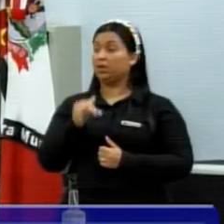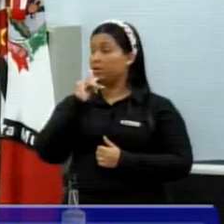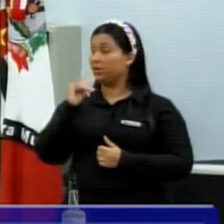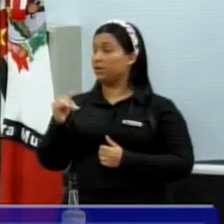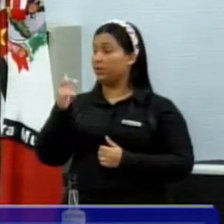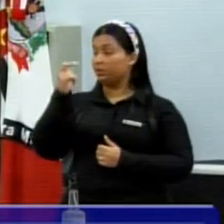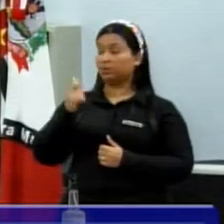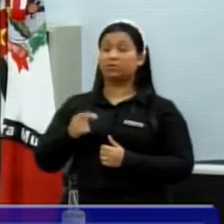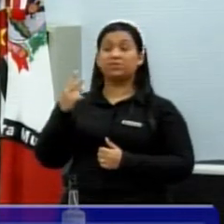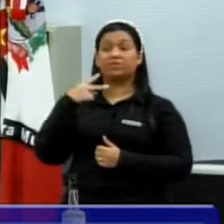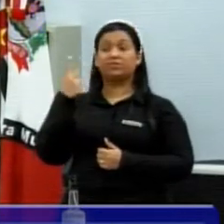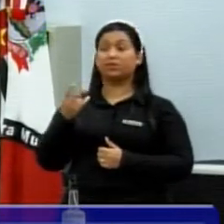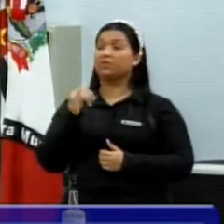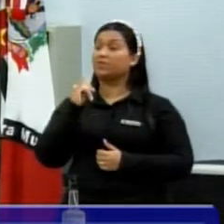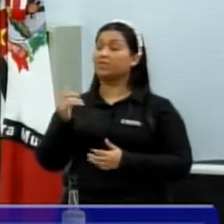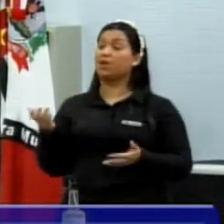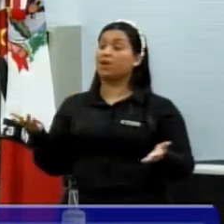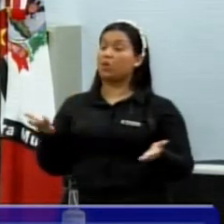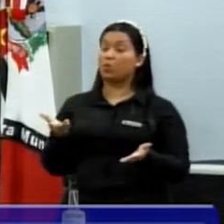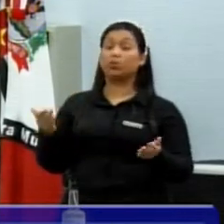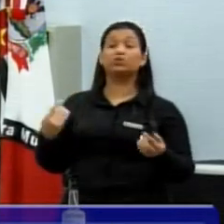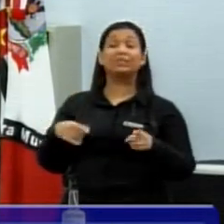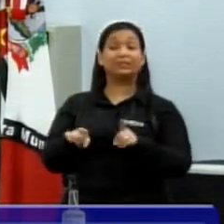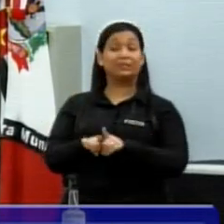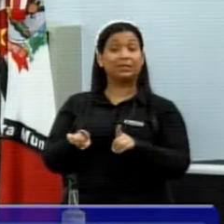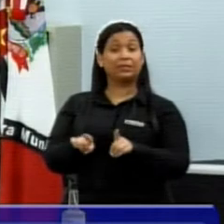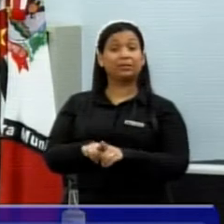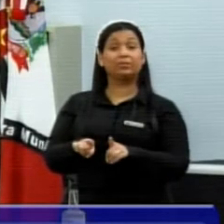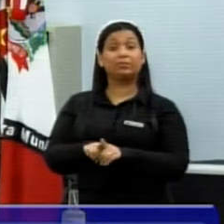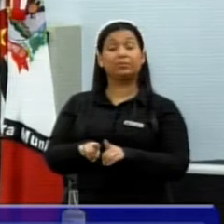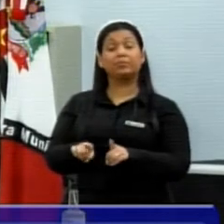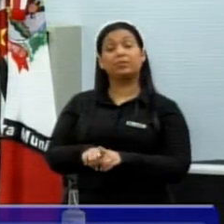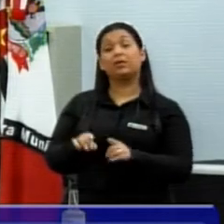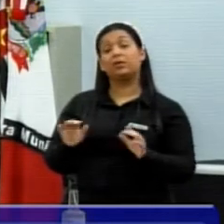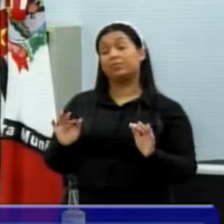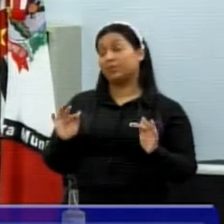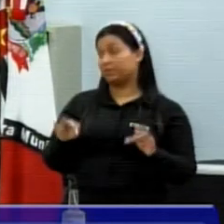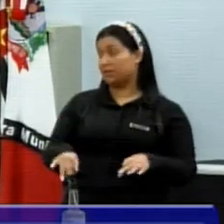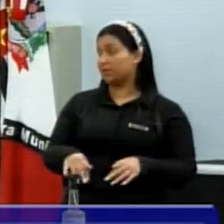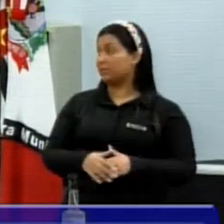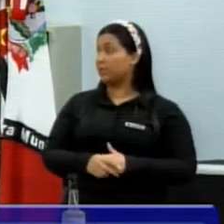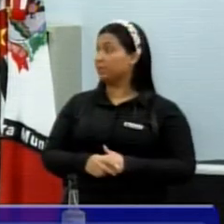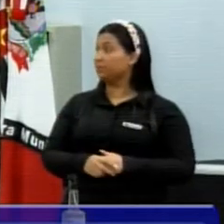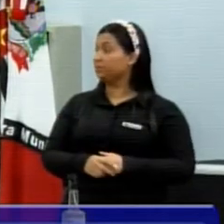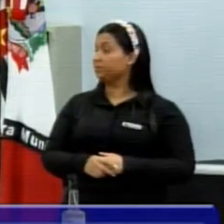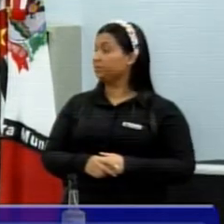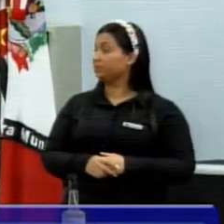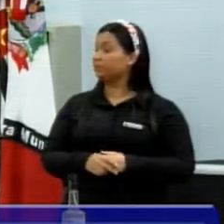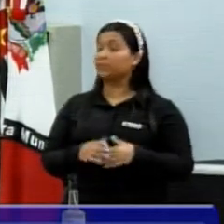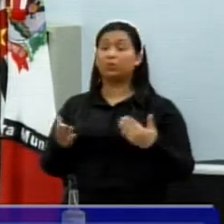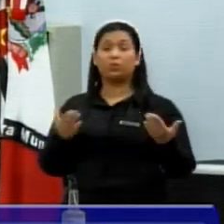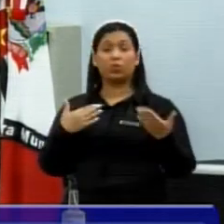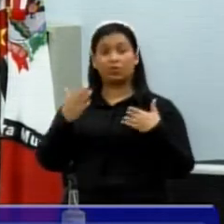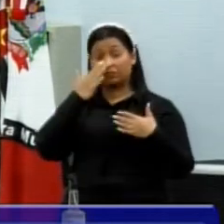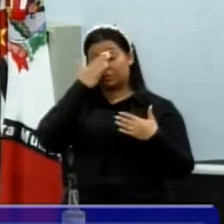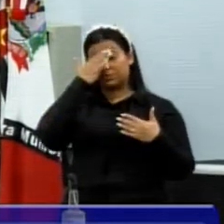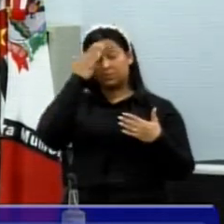vereador deixa nessa tarde. E também para finalizar aqui, presidente, tenho conversado muito